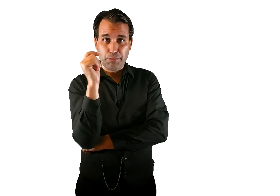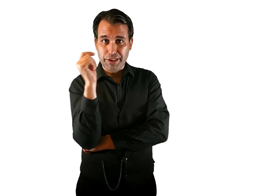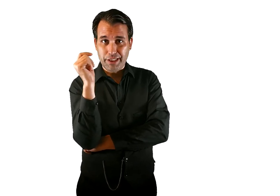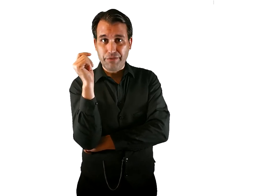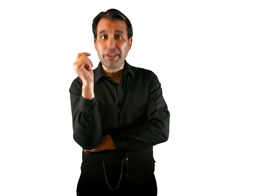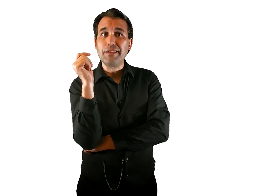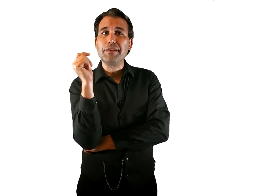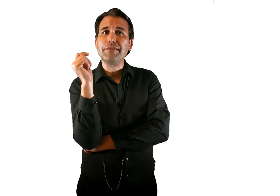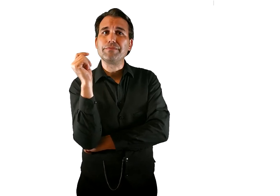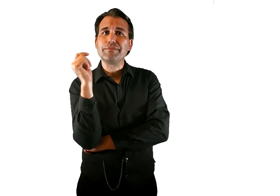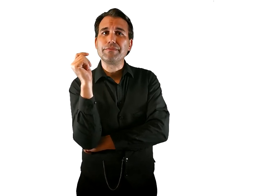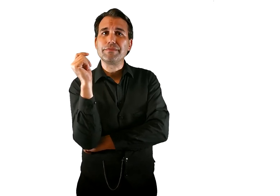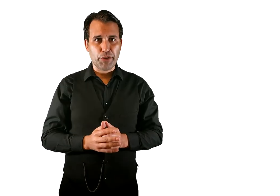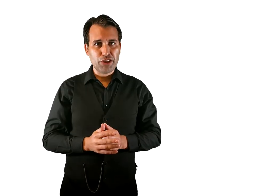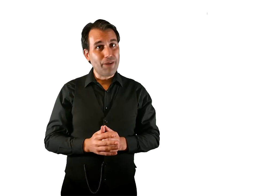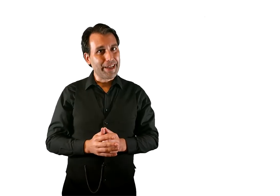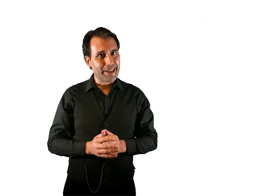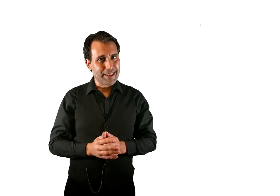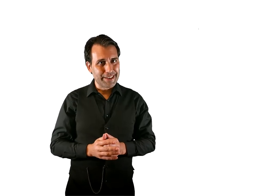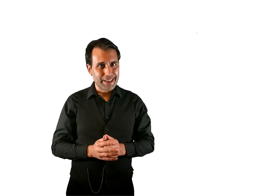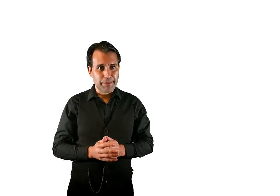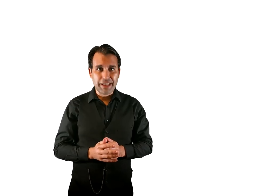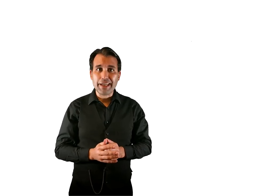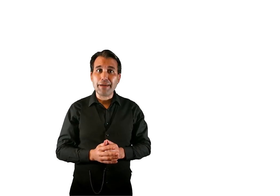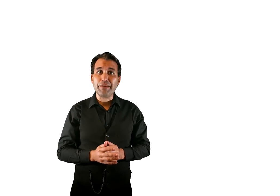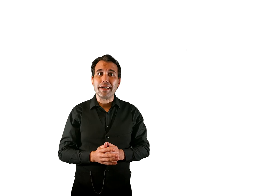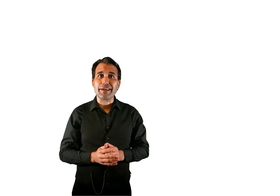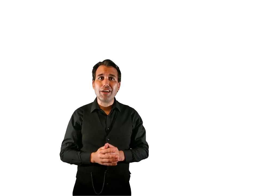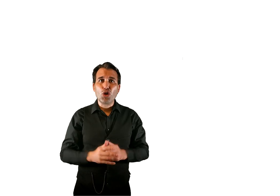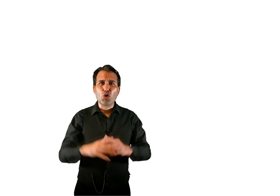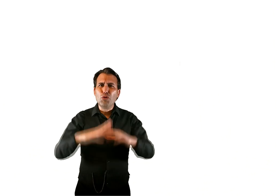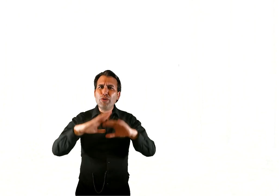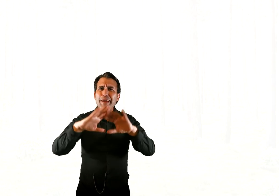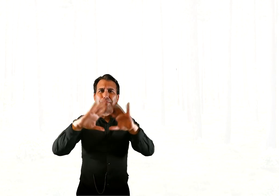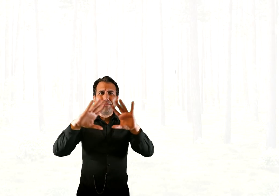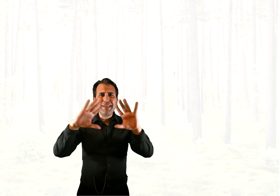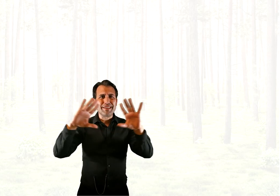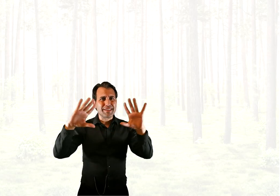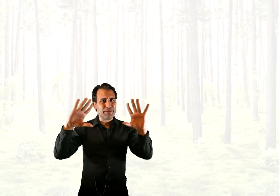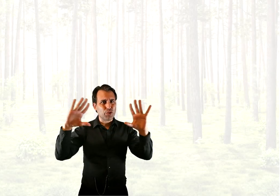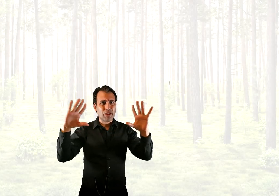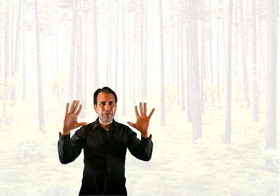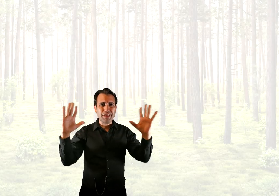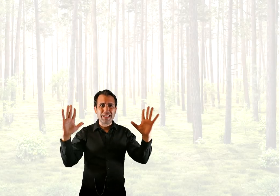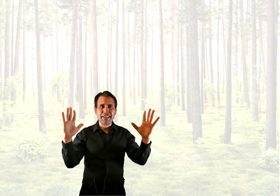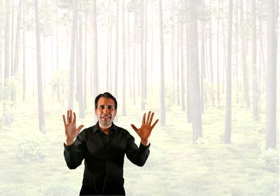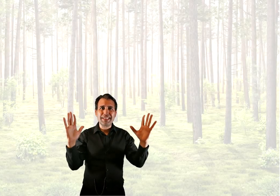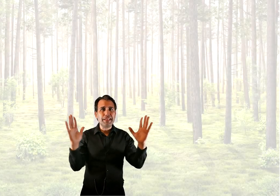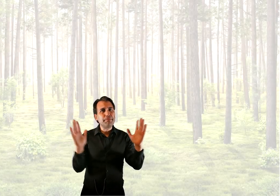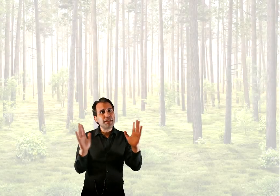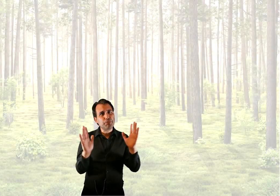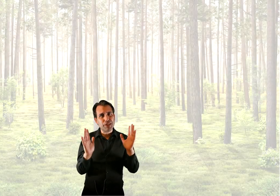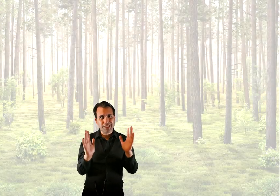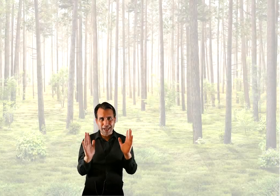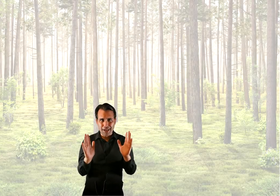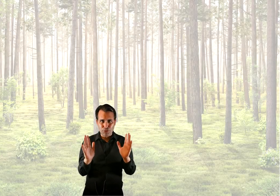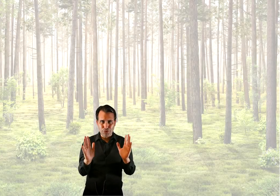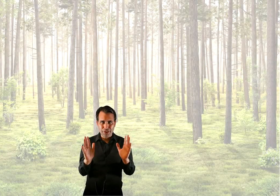respuesta definitiva, pero por eso la verdad está llamada a cambiar, como una inmensa fotografía siempre expuesta a la luz,